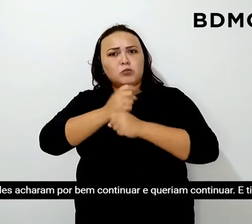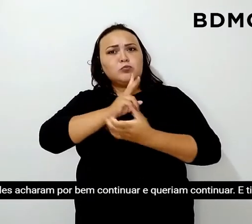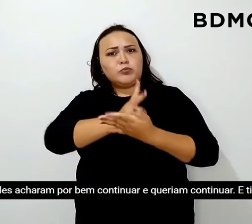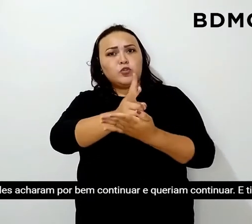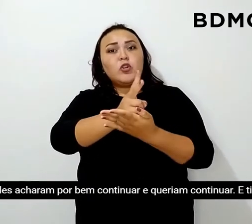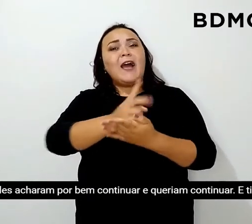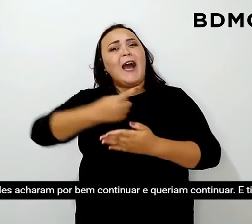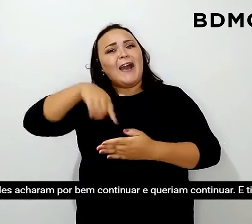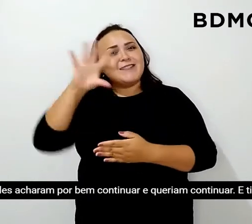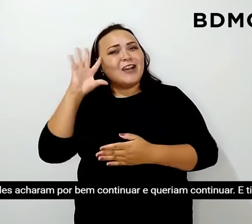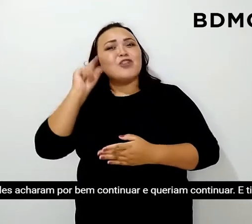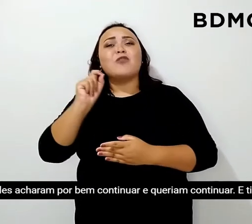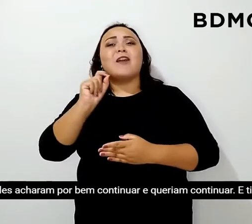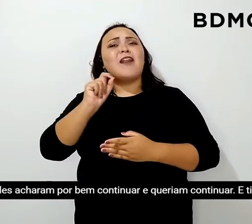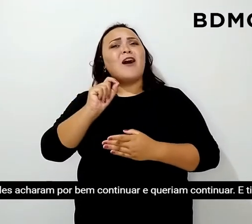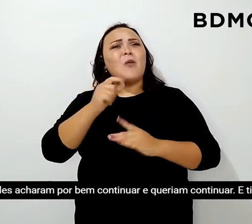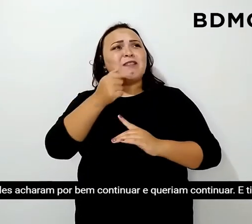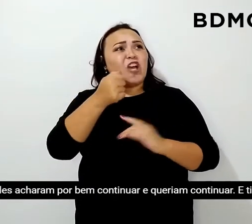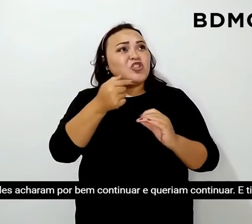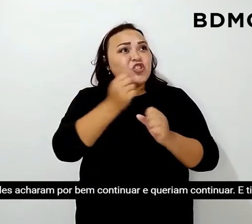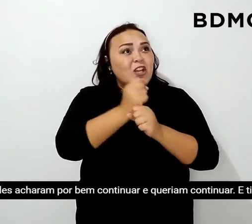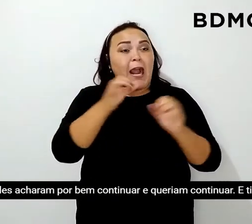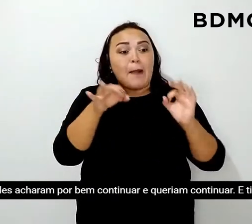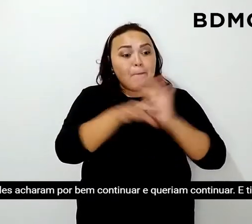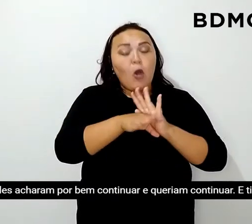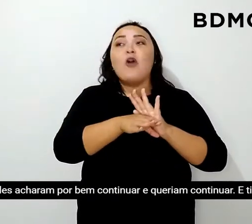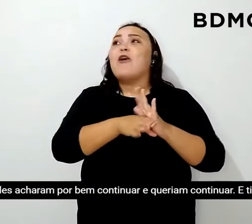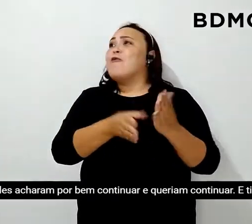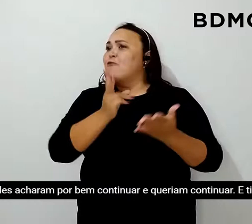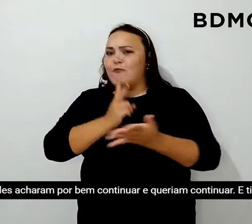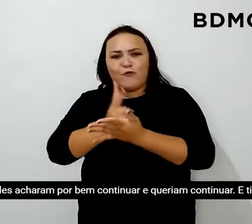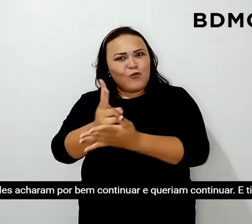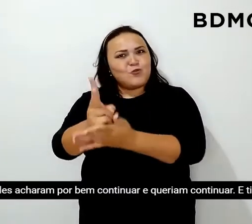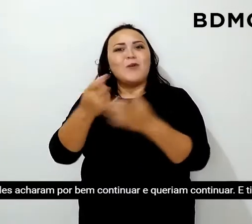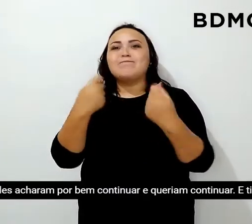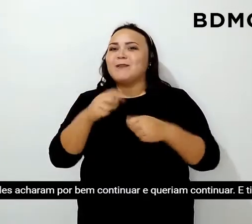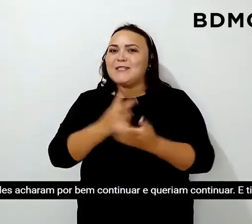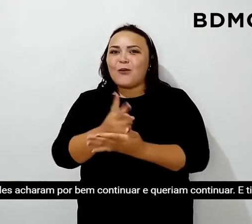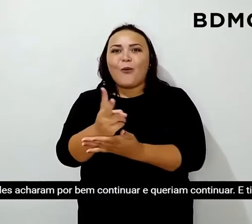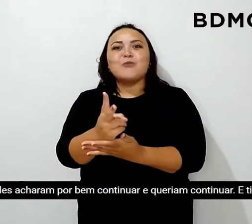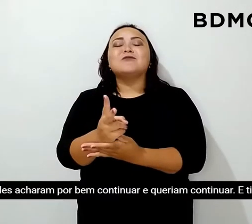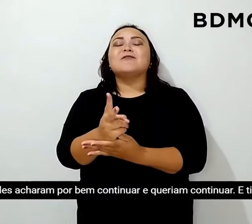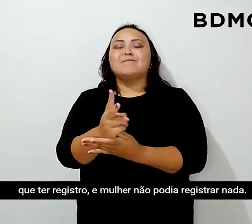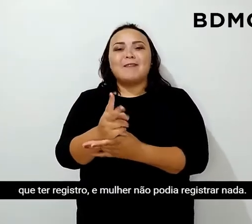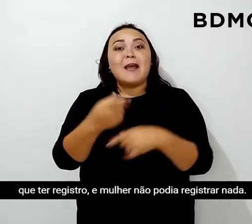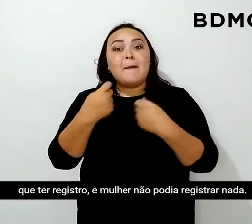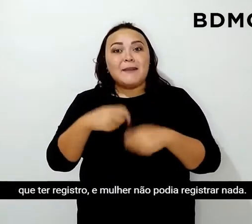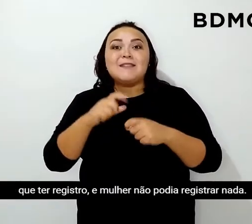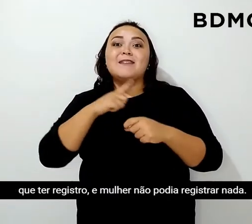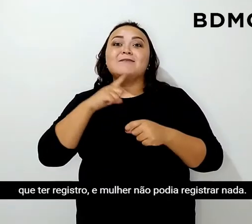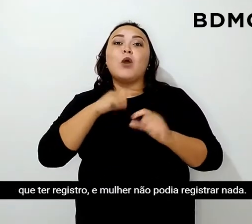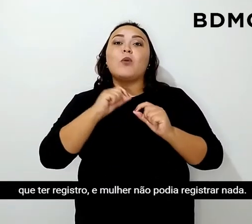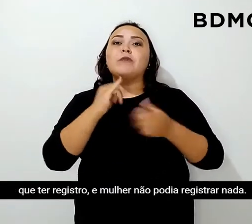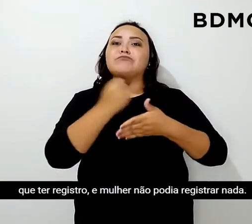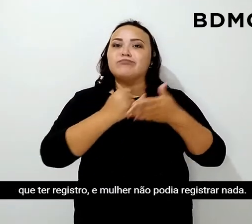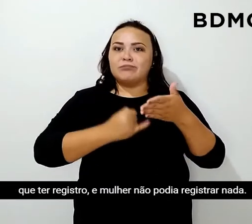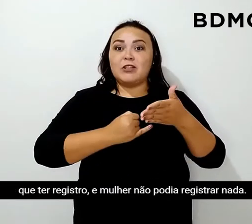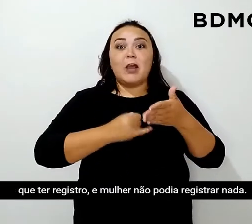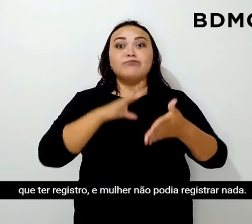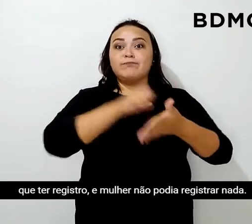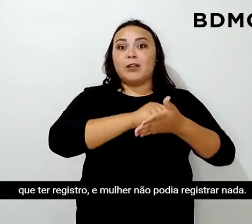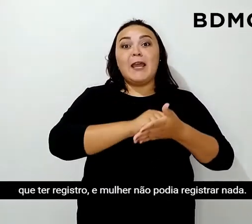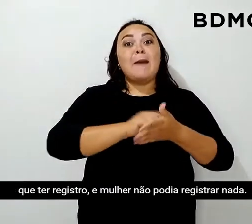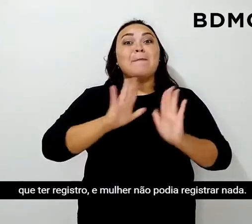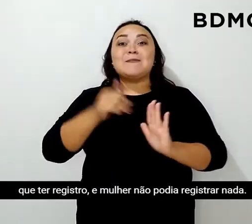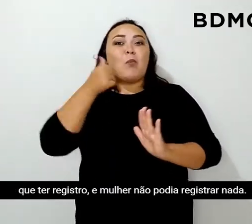eles acharam, por bem, continuar. E no que ia continuar, tinha que ter registro e